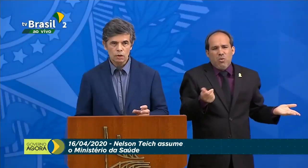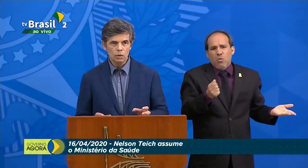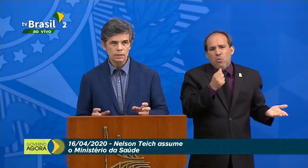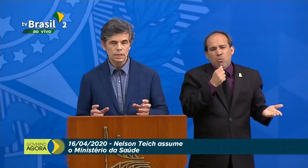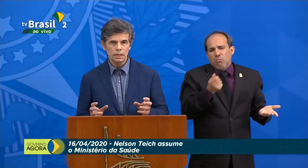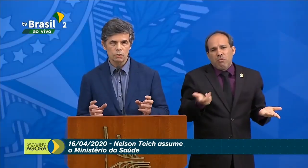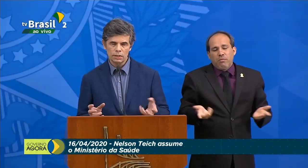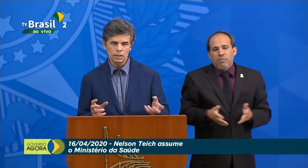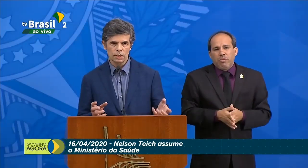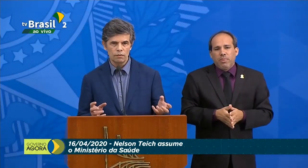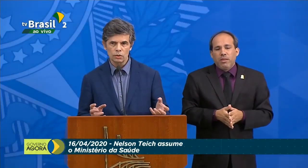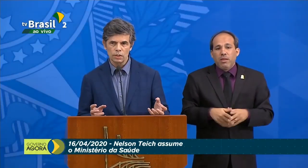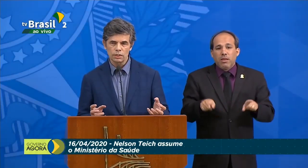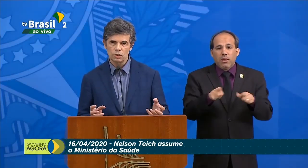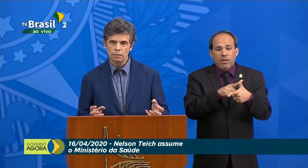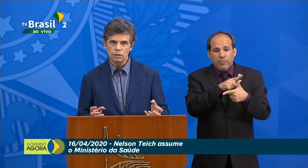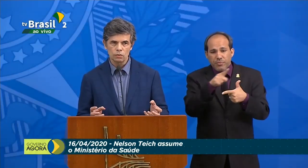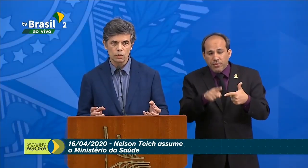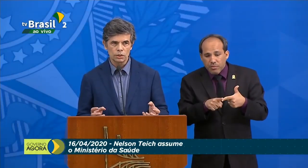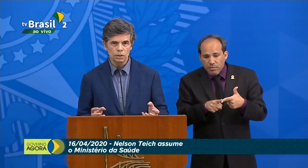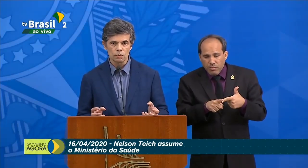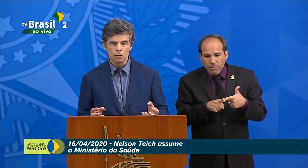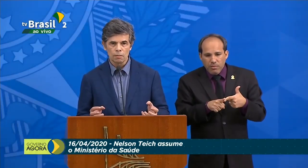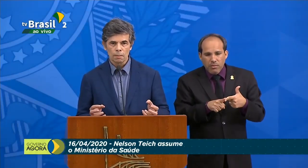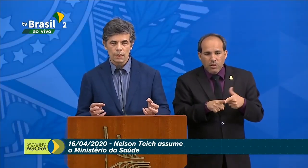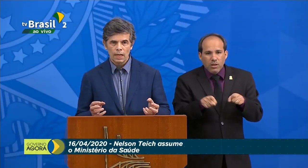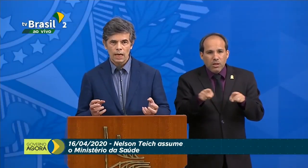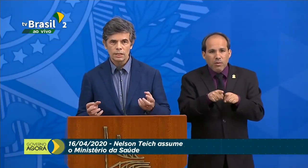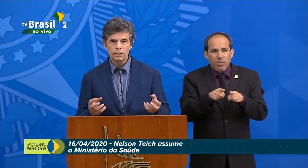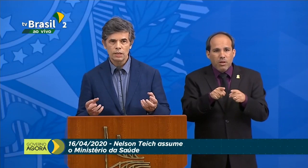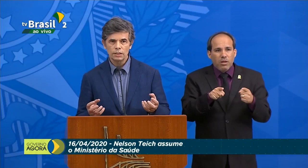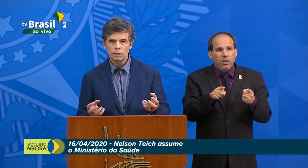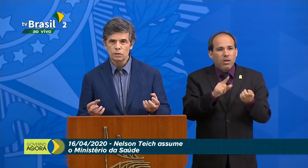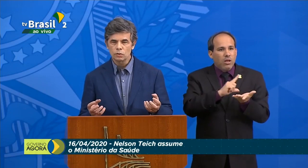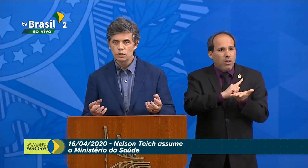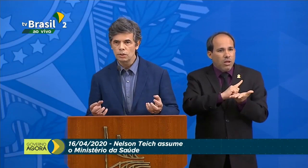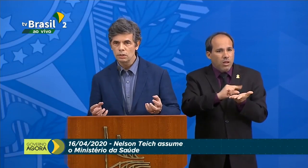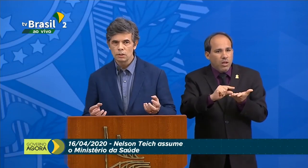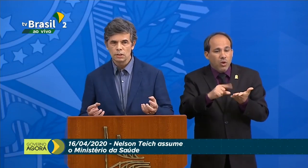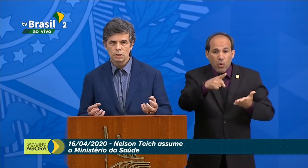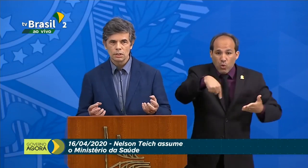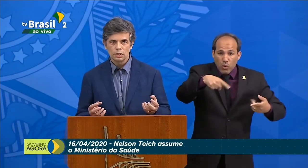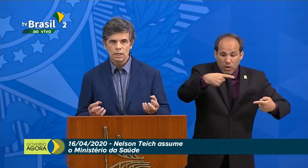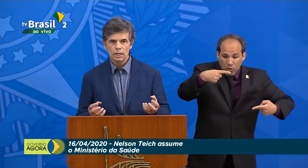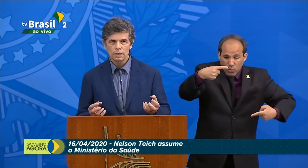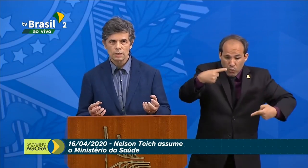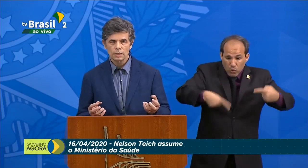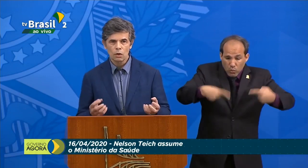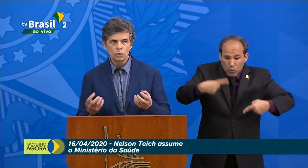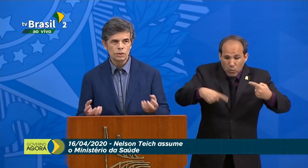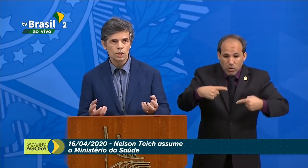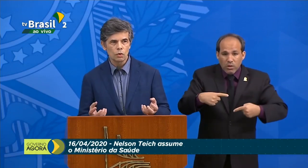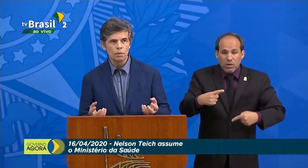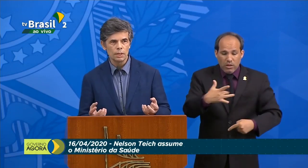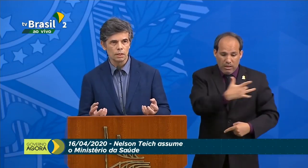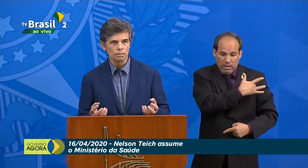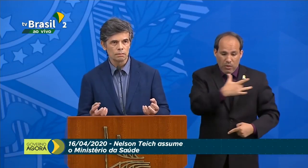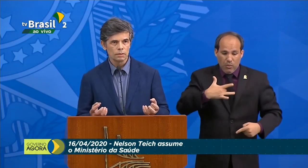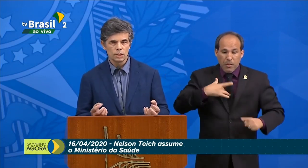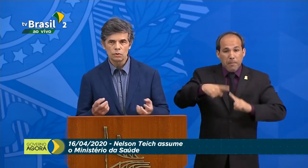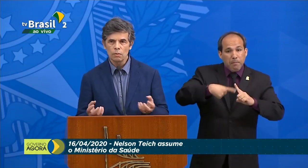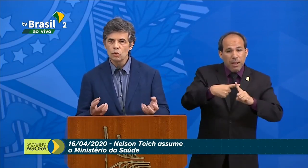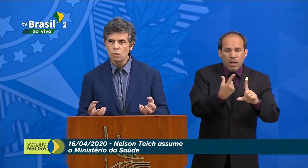A segunda coisa, e eu até escrevi isso recentemente num artigo, é a gente discutir saúde e